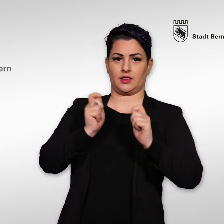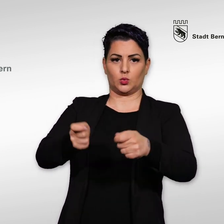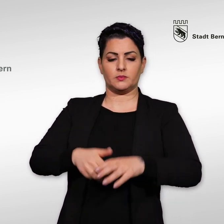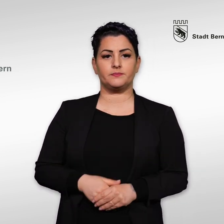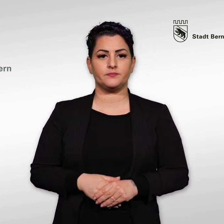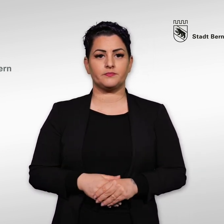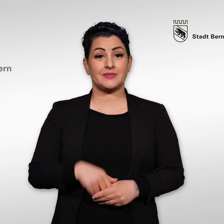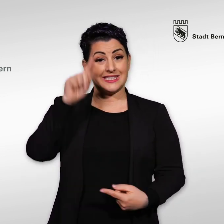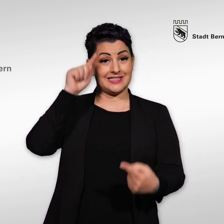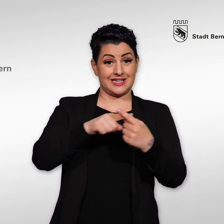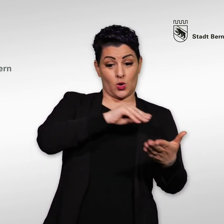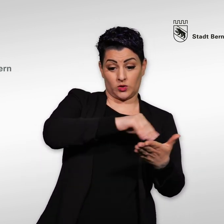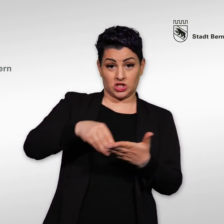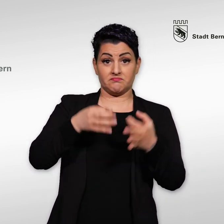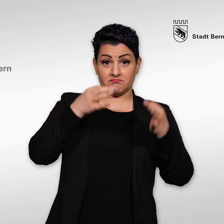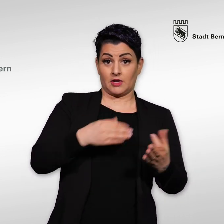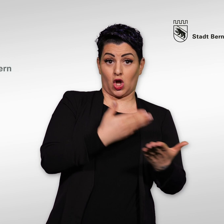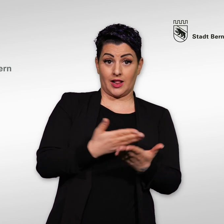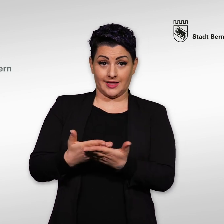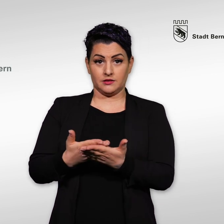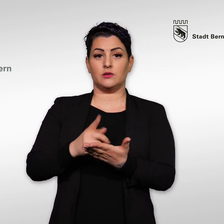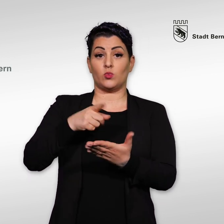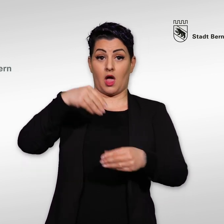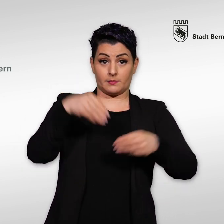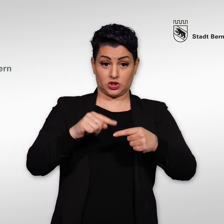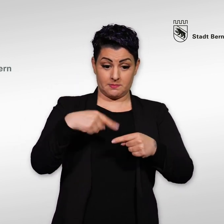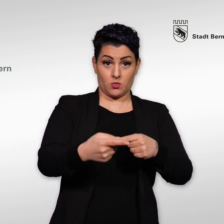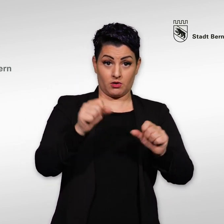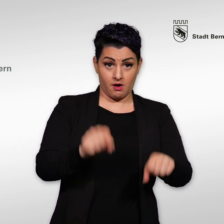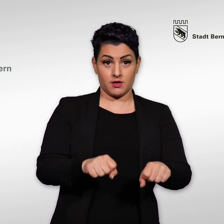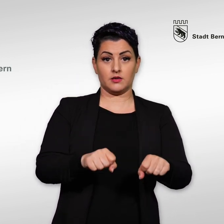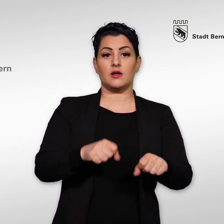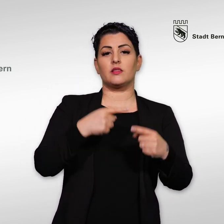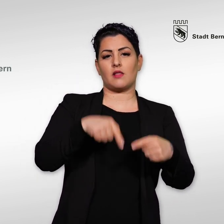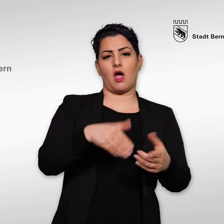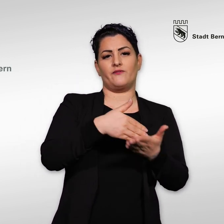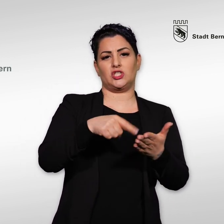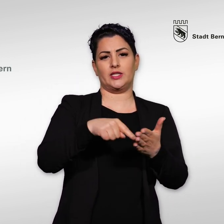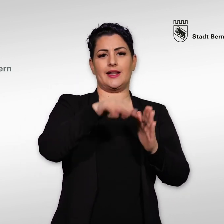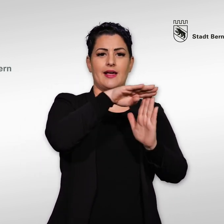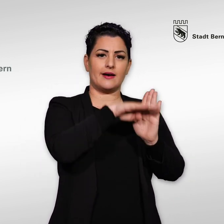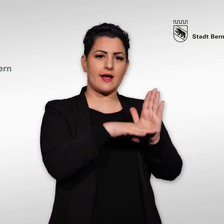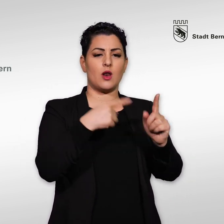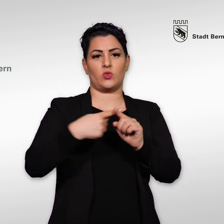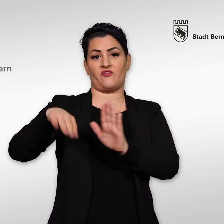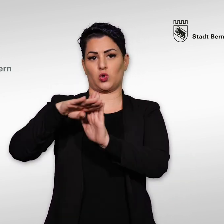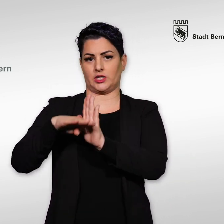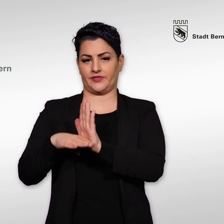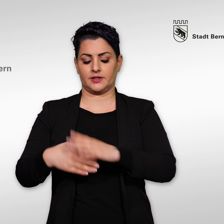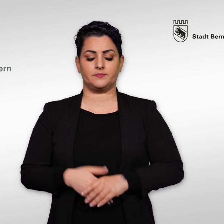Unterschriften für Ihr Referendum sammeln. Damit diese Unterschriften gültig sind und es zur Abstimmung kommt, gibt es